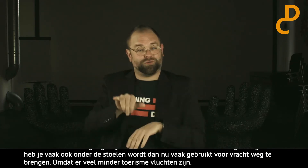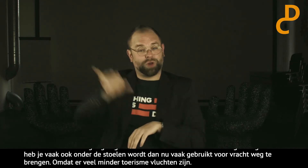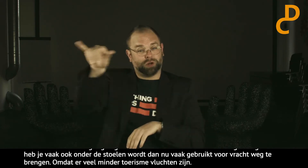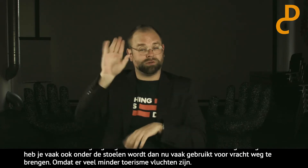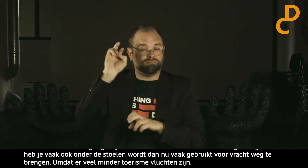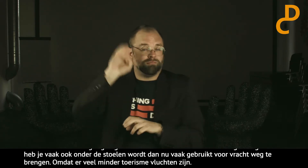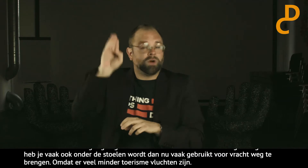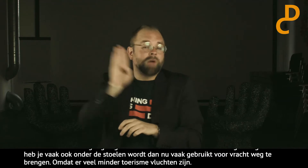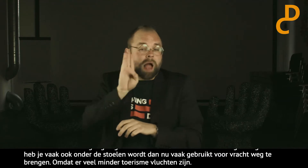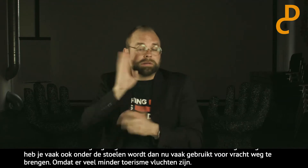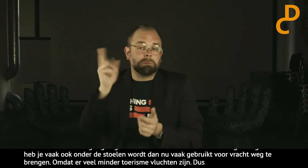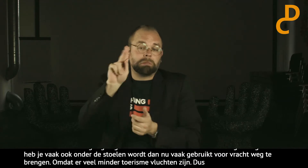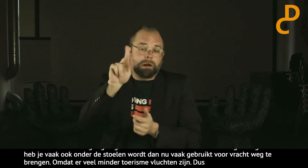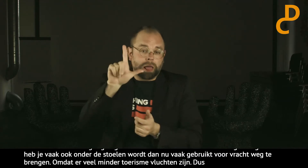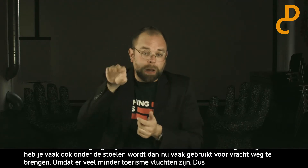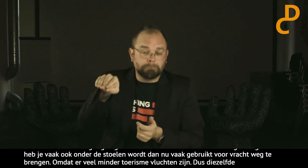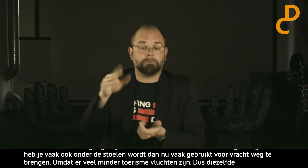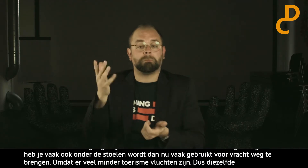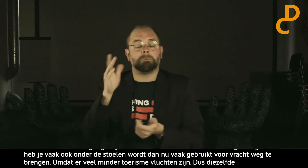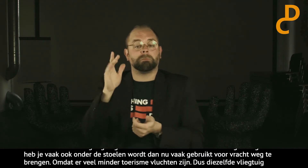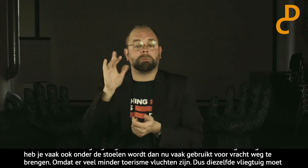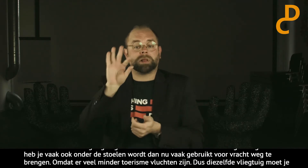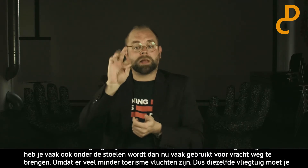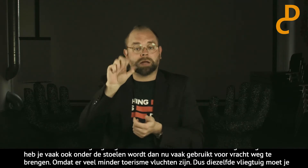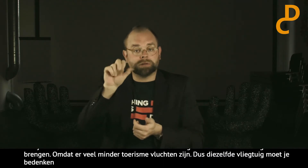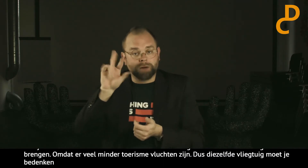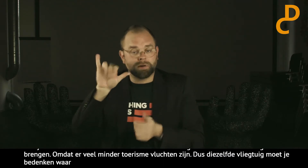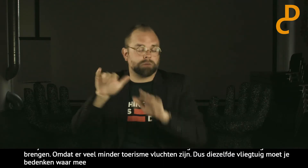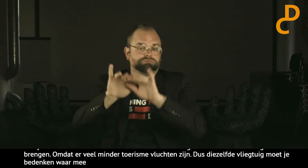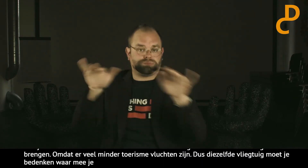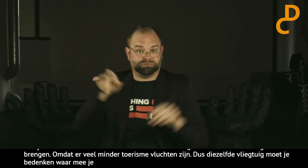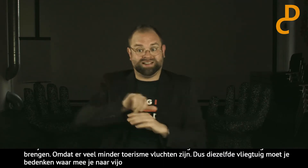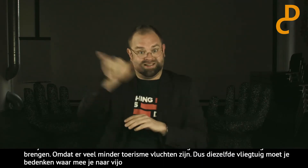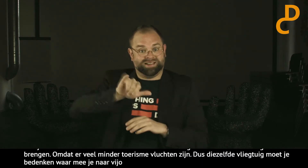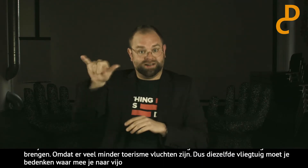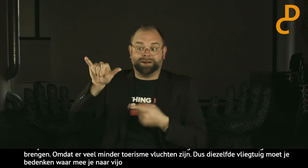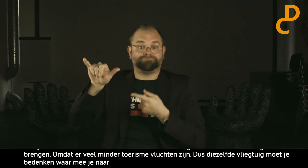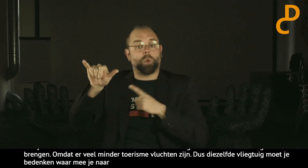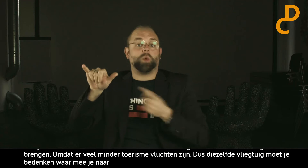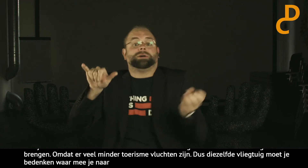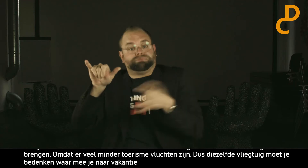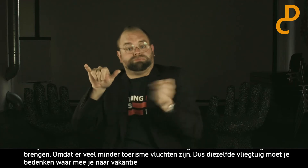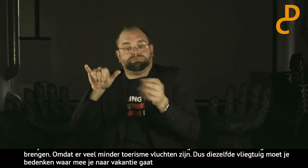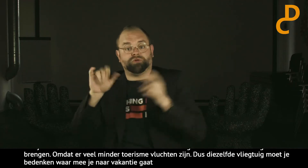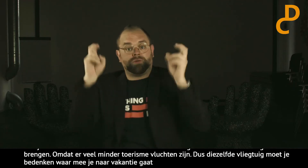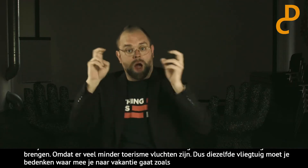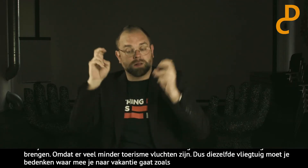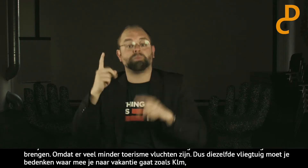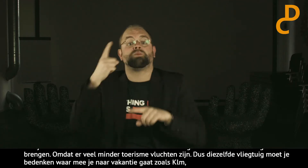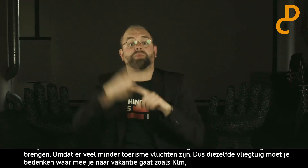Dus diezelfde vliegtuig moet je bedenken. Waar je mee naar vakantie gaat. Bijvoorbeeld met de KLM of Transavia of andere vliegmaatschappijen. Die worden dus nu met